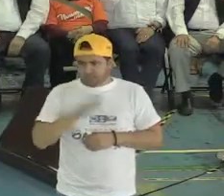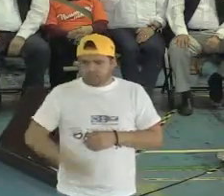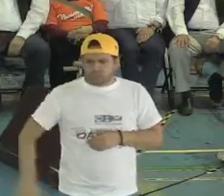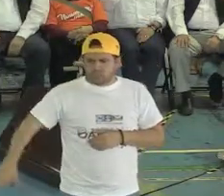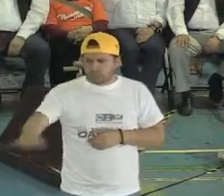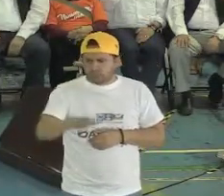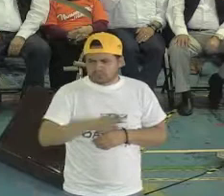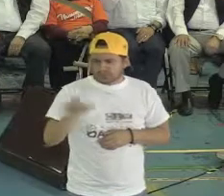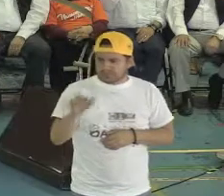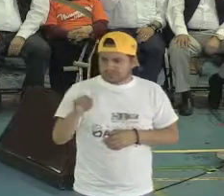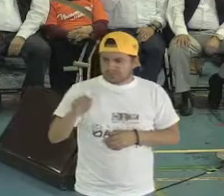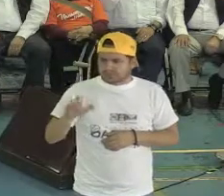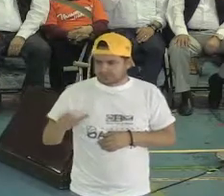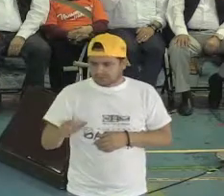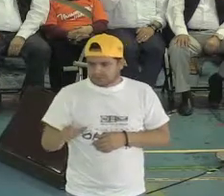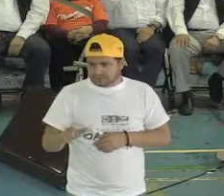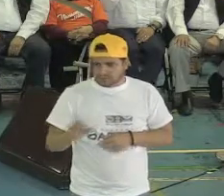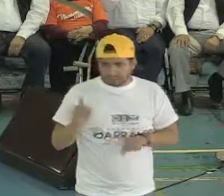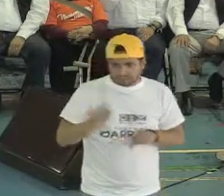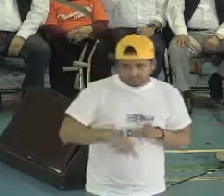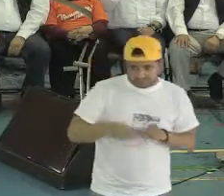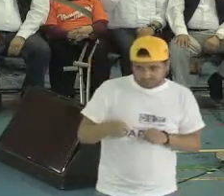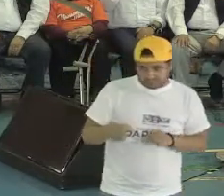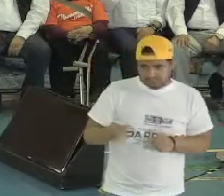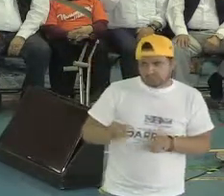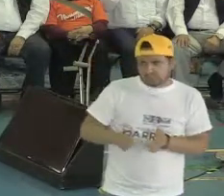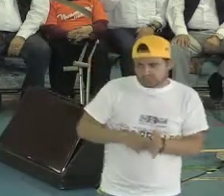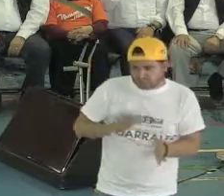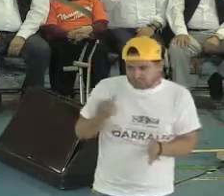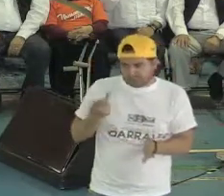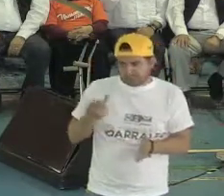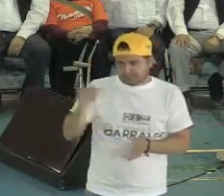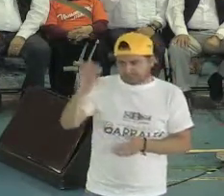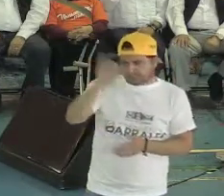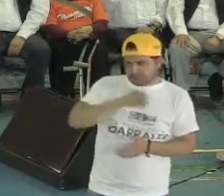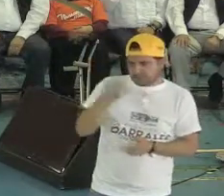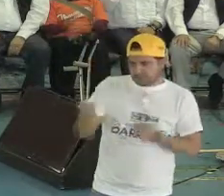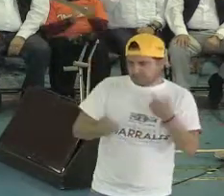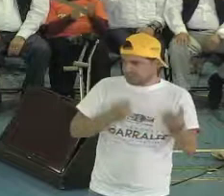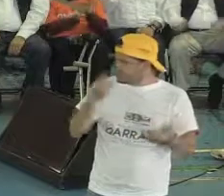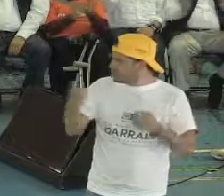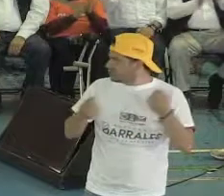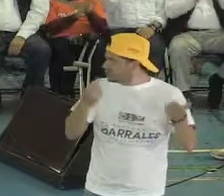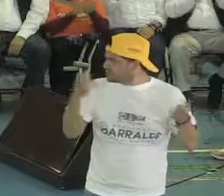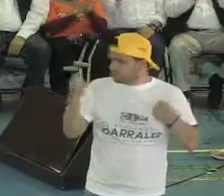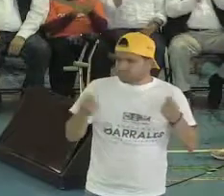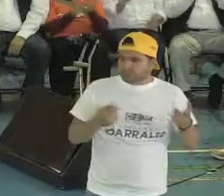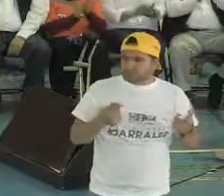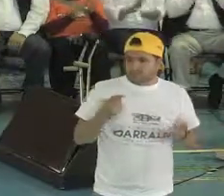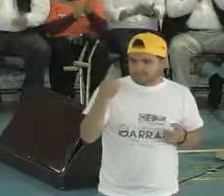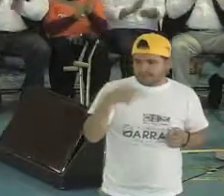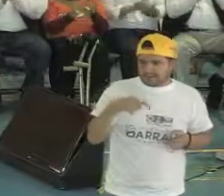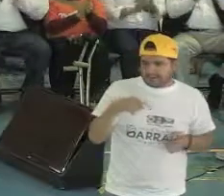sin duda, mi doble compromiso es con las jefas de algún niño o niña que tiene discapacidad en